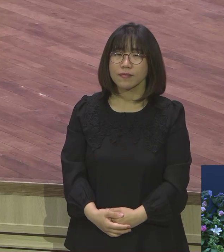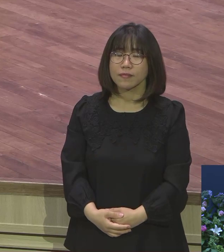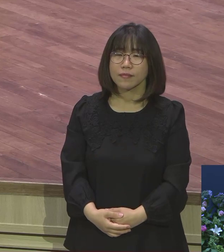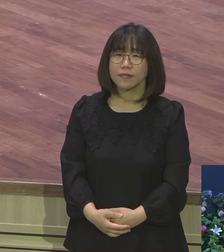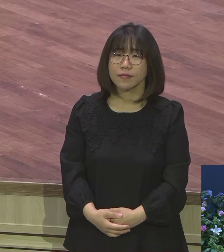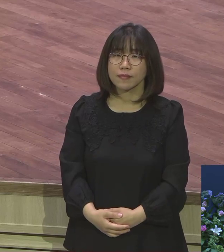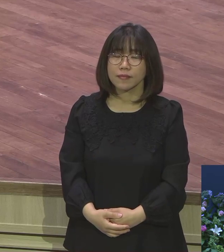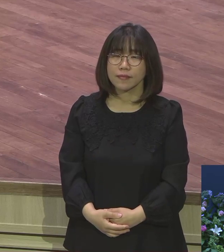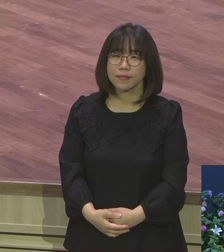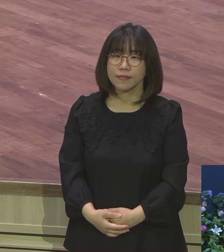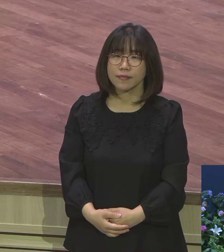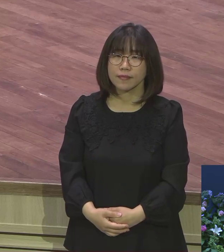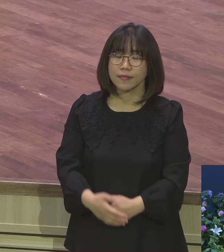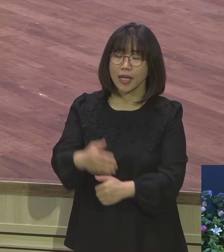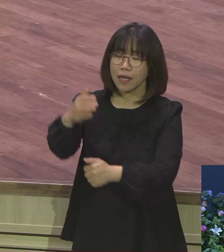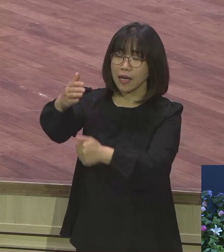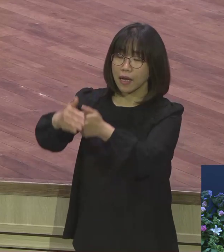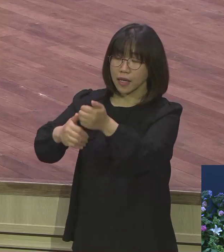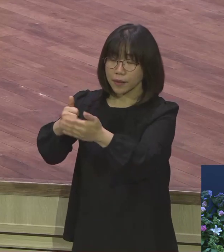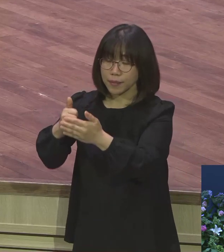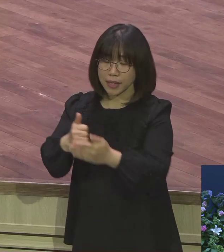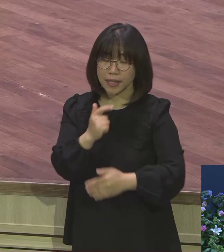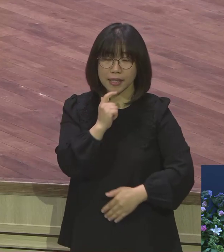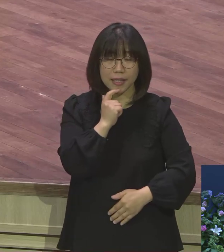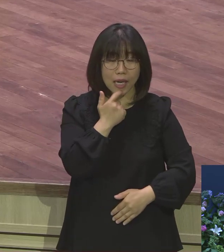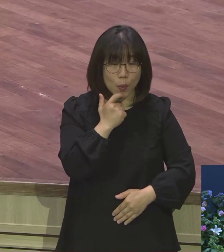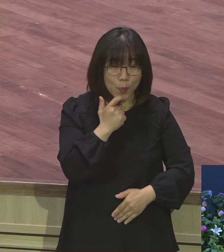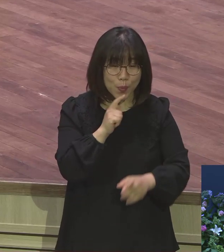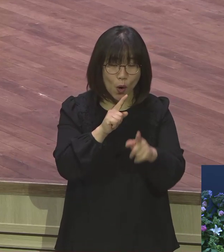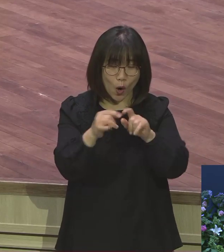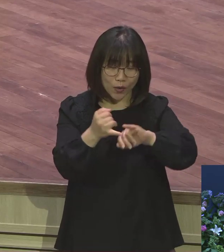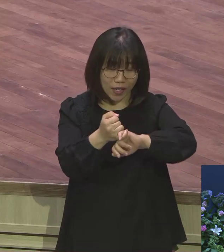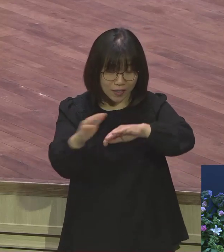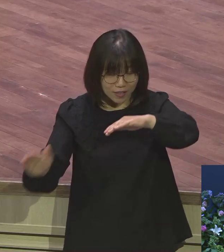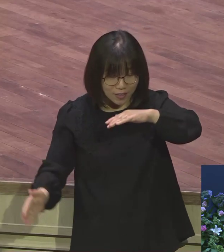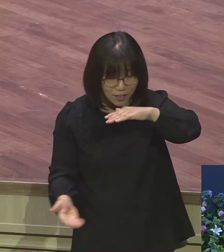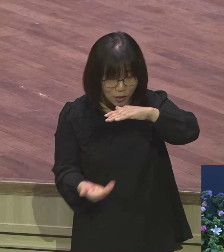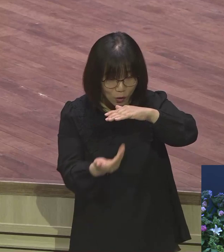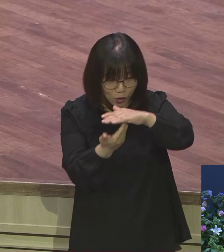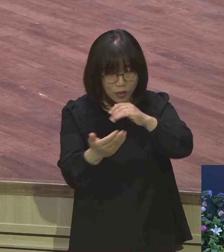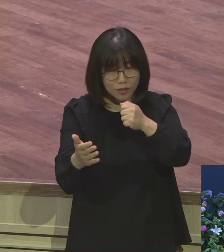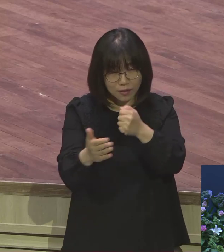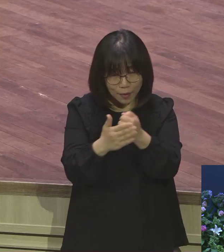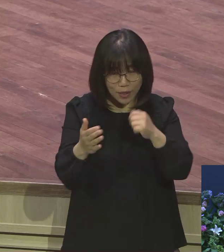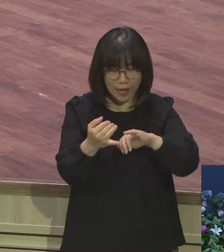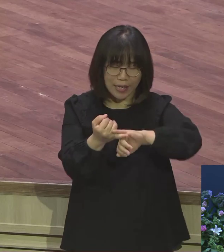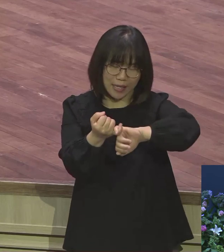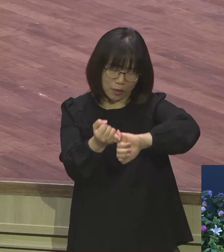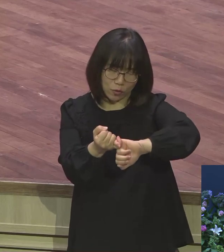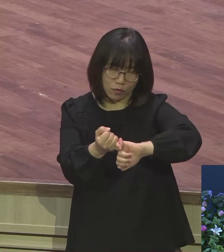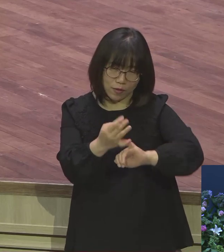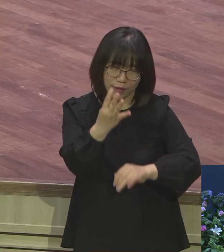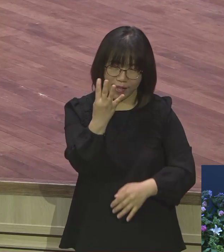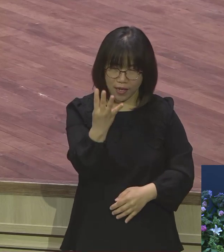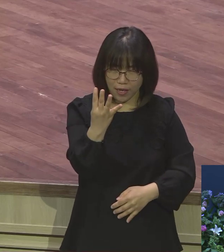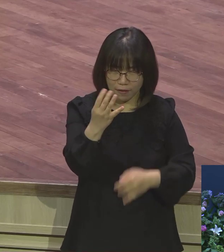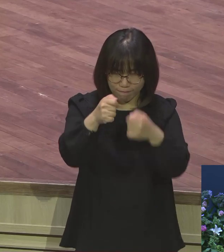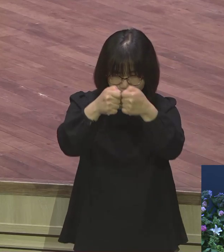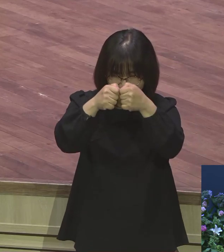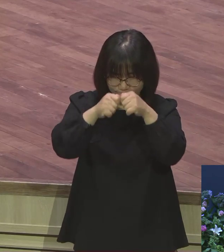하나님은 야구배에게 언약 성취를 위해서 네 가지 구체적 약속을 주셨어요 네 가지입니다 구체적 약속 이게